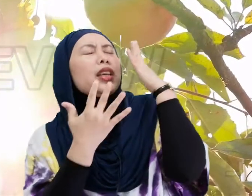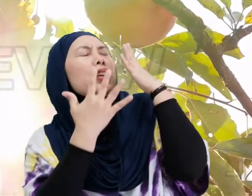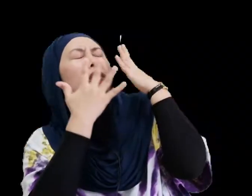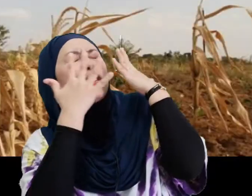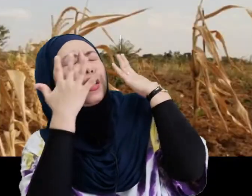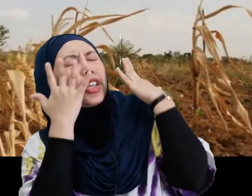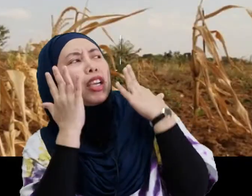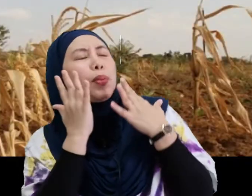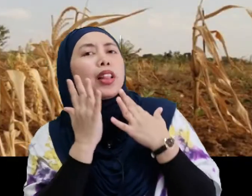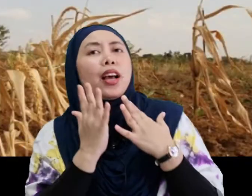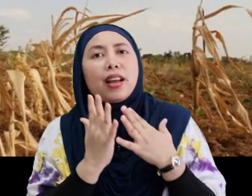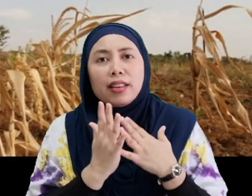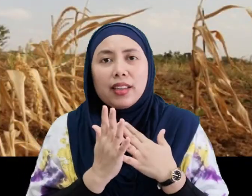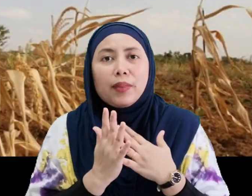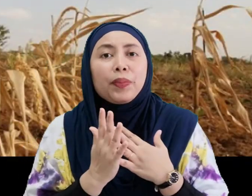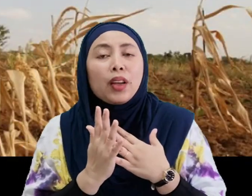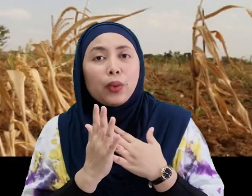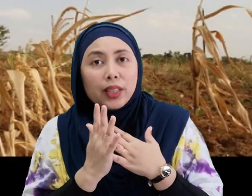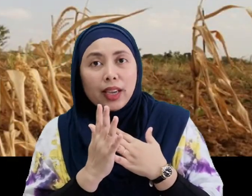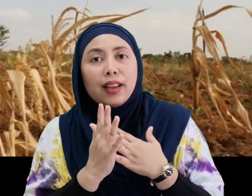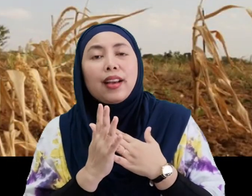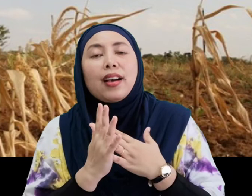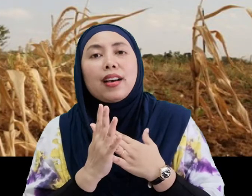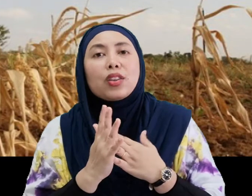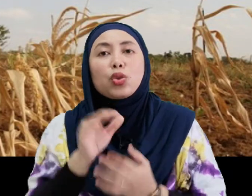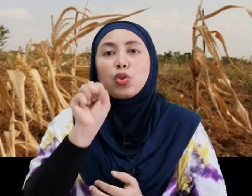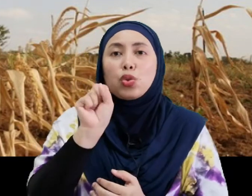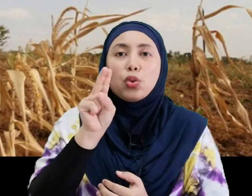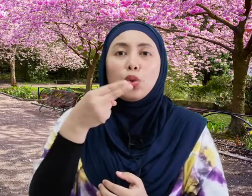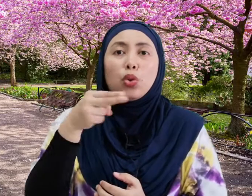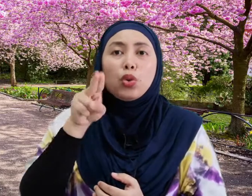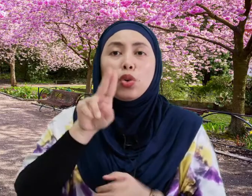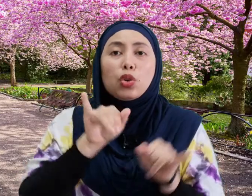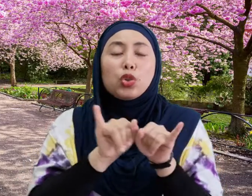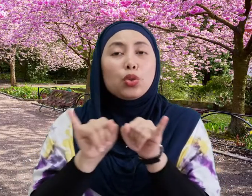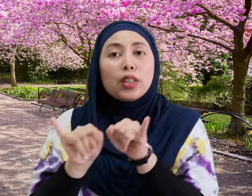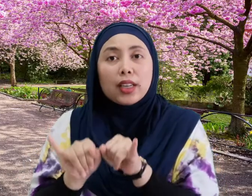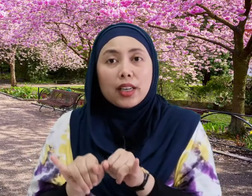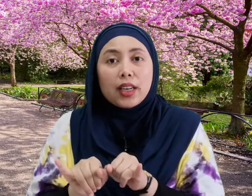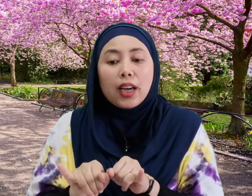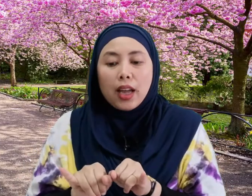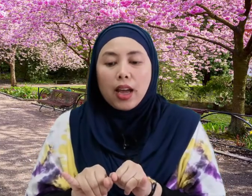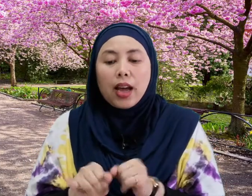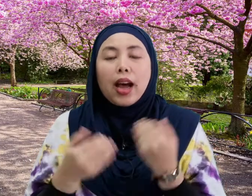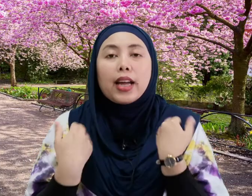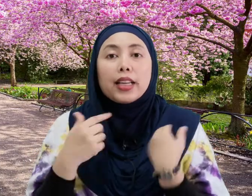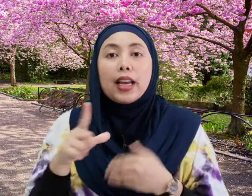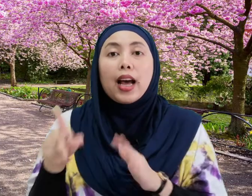Cahaya Matahari Okey So Suhu Juga Adalah